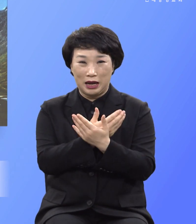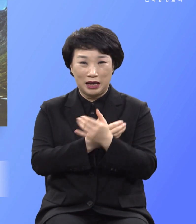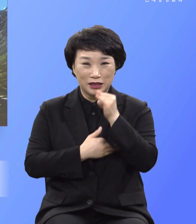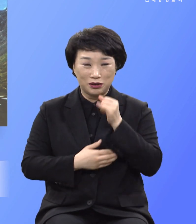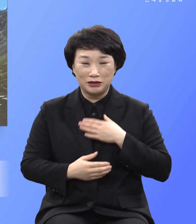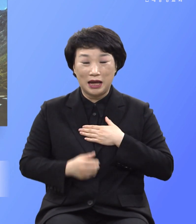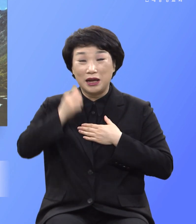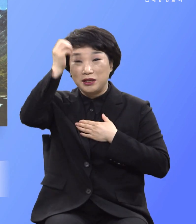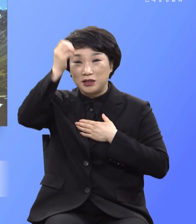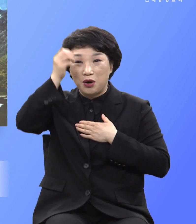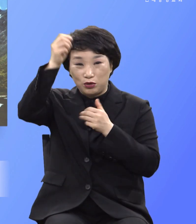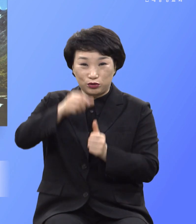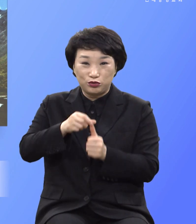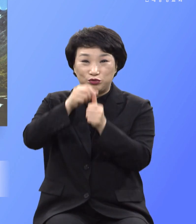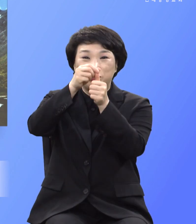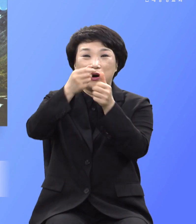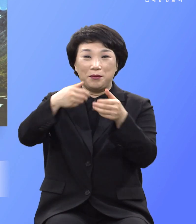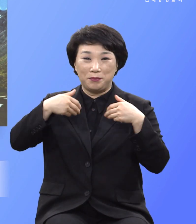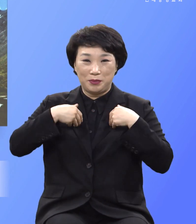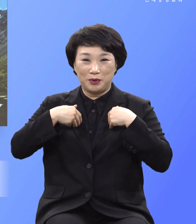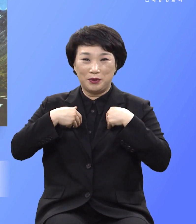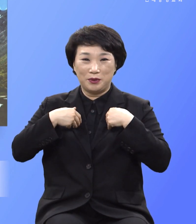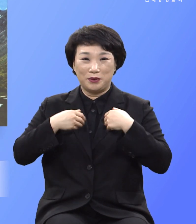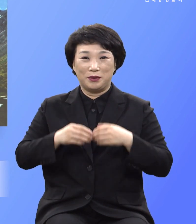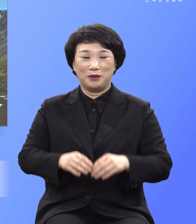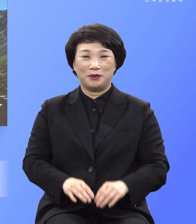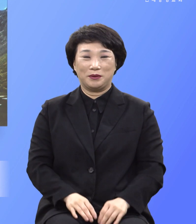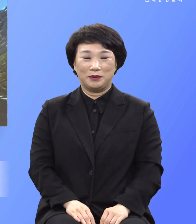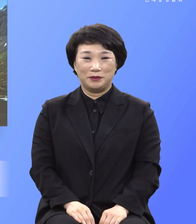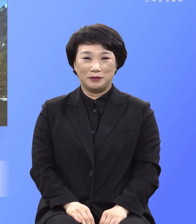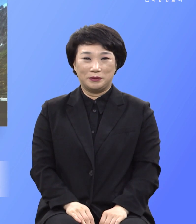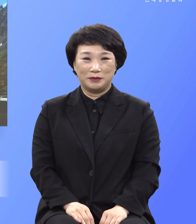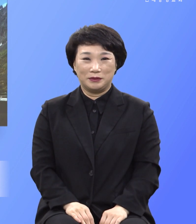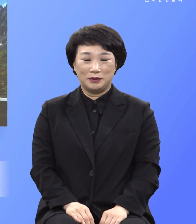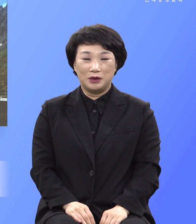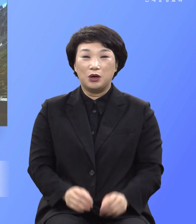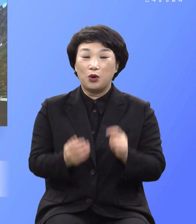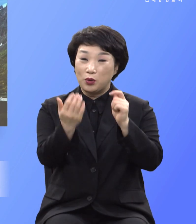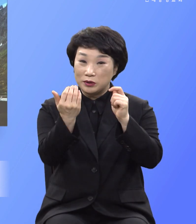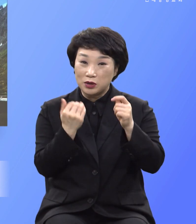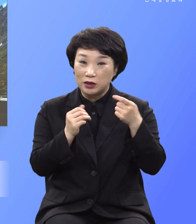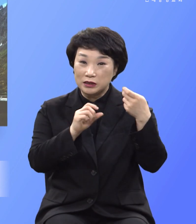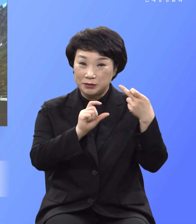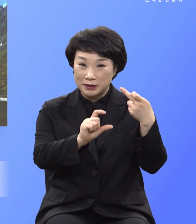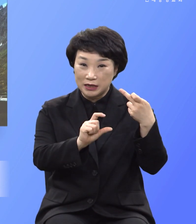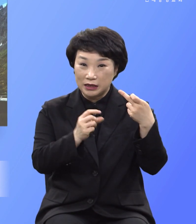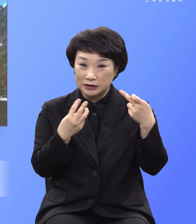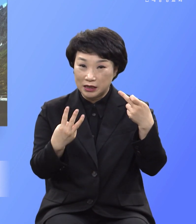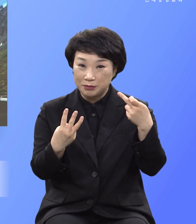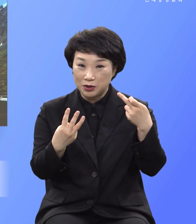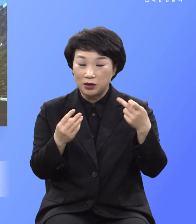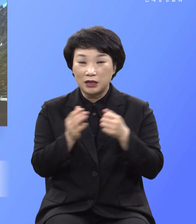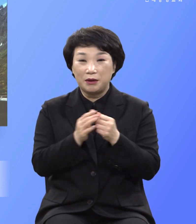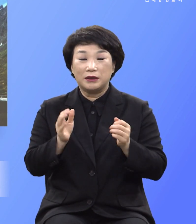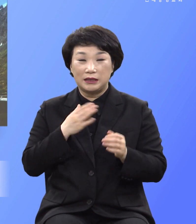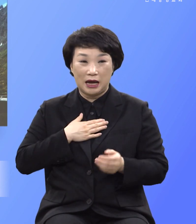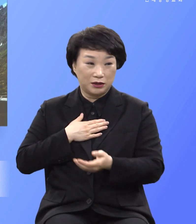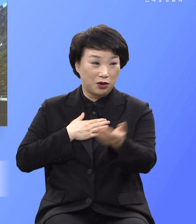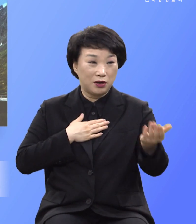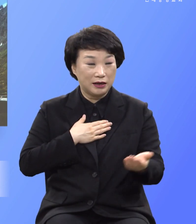영혼을 살려내려 할 것이라 이 말입니다 그러더라도 12장 3별에 그러므로 내가 너에게 알게